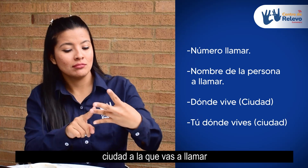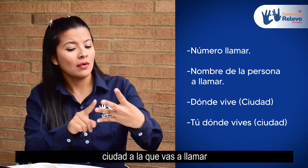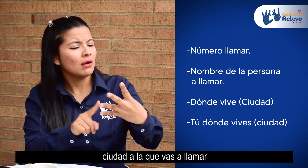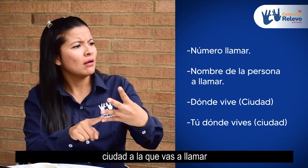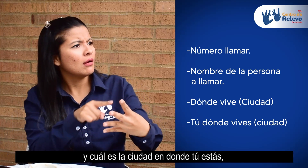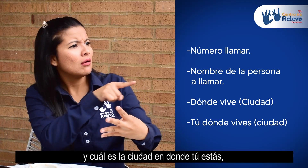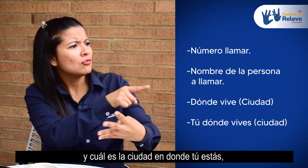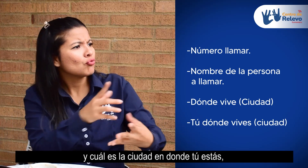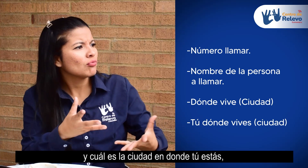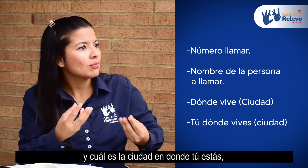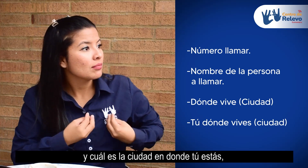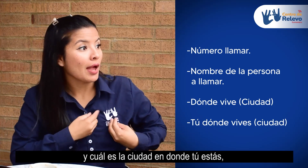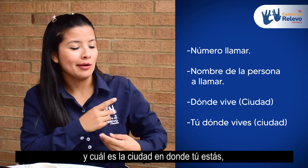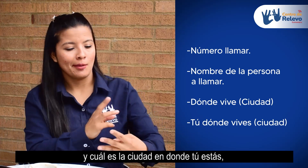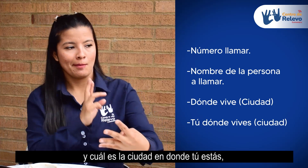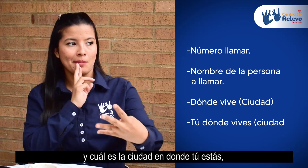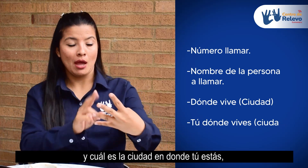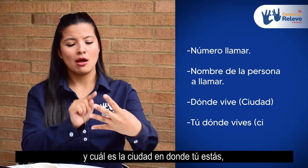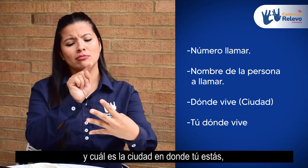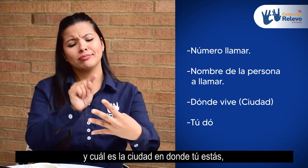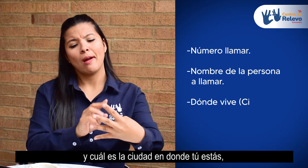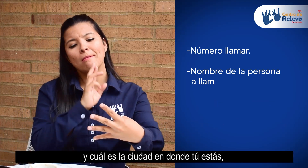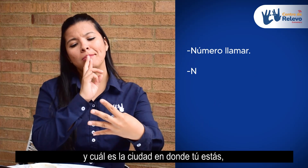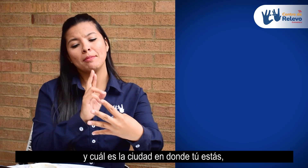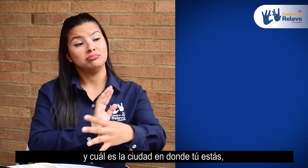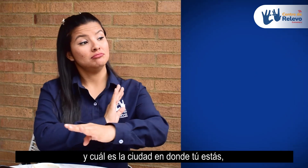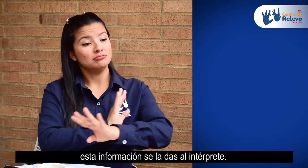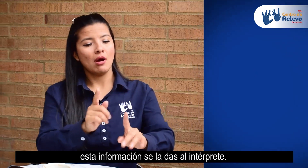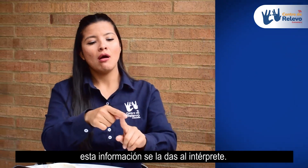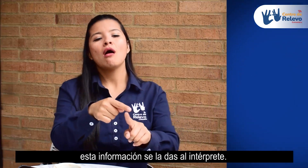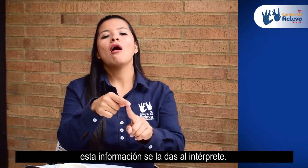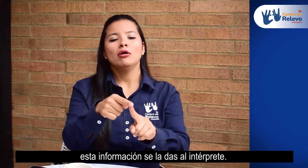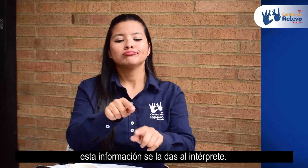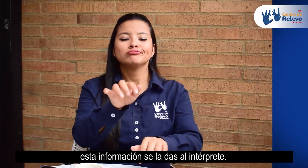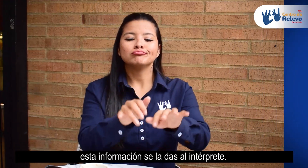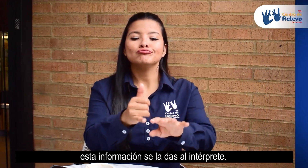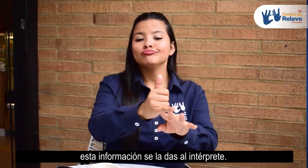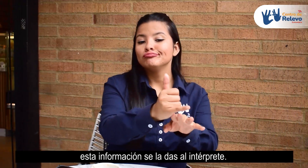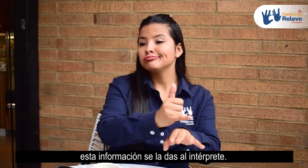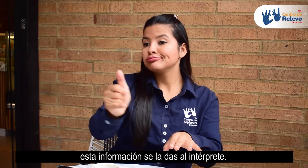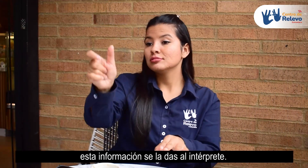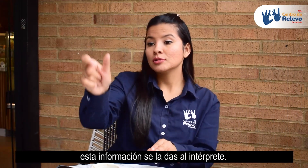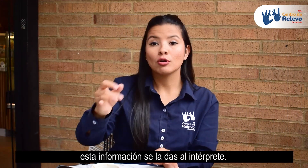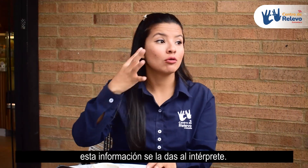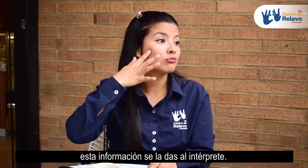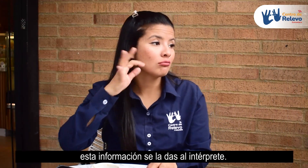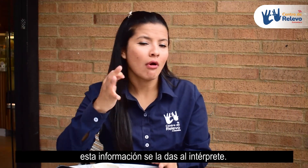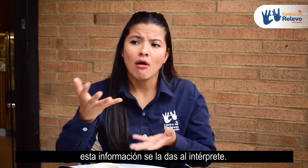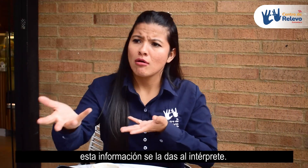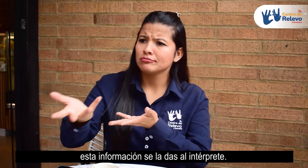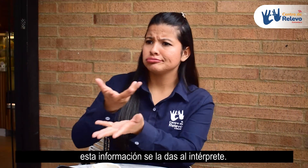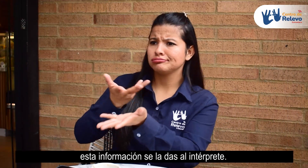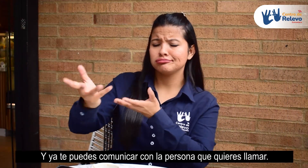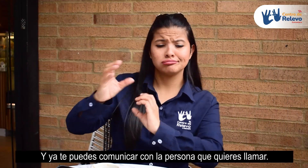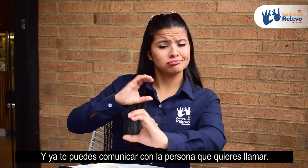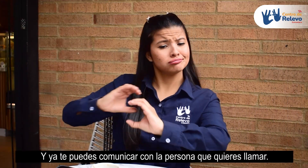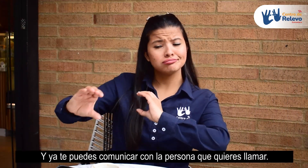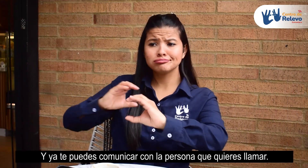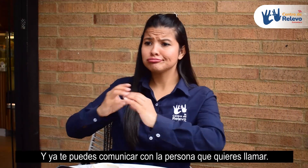llamar Y cuál es la ciudad en donde tú estás Esta información se la das al intérprete Y ya te puedes